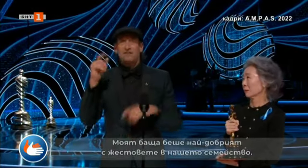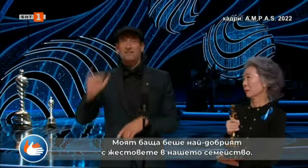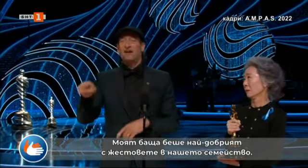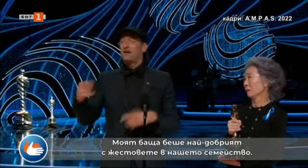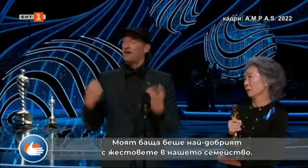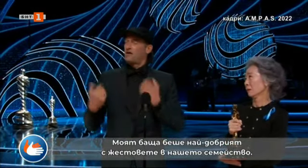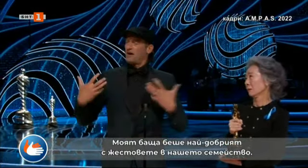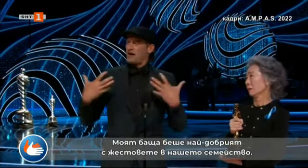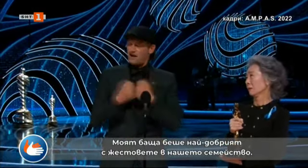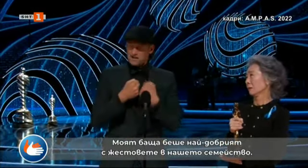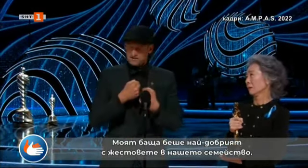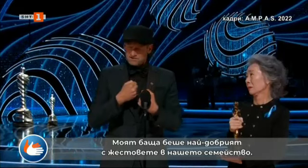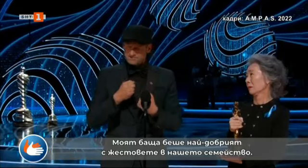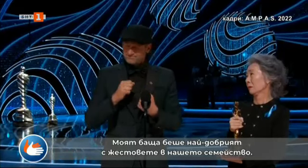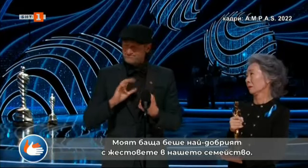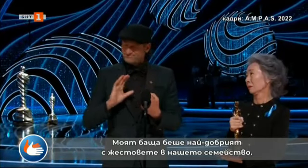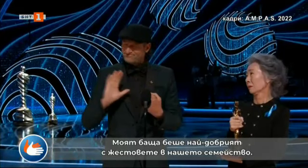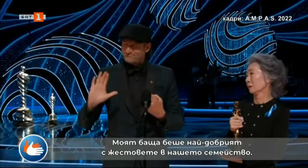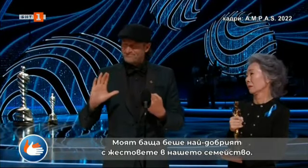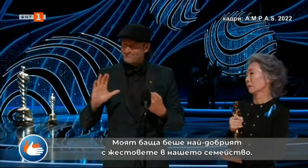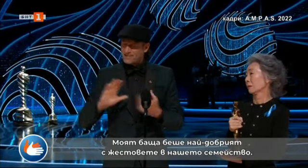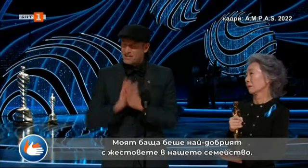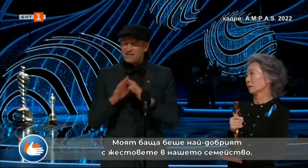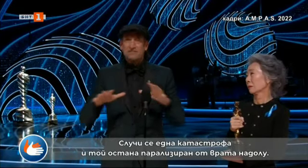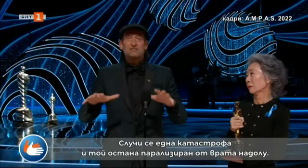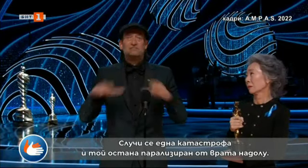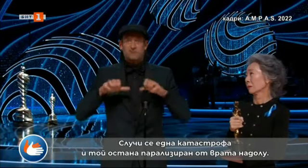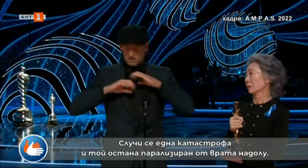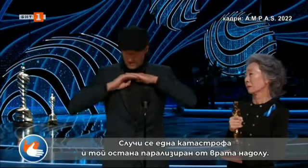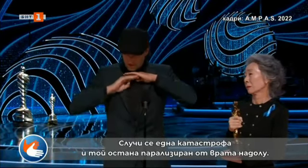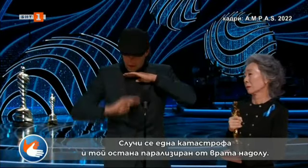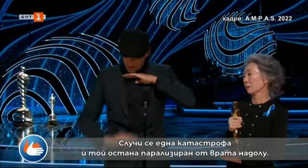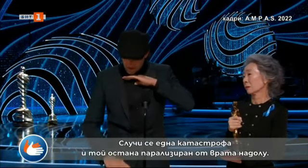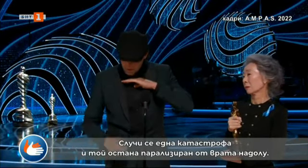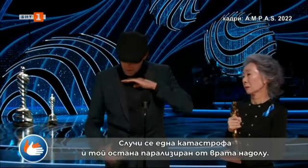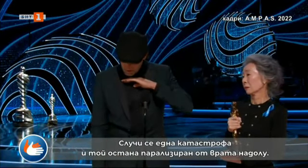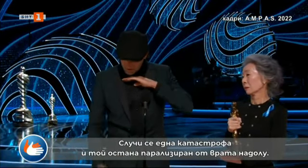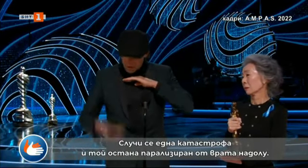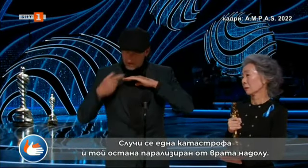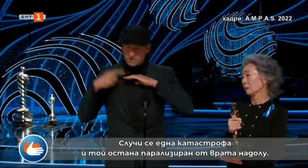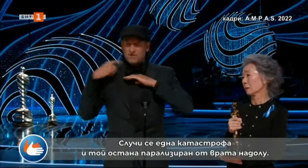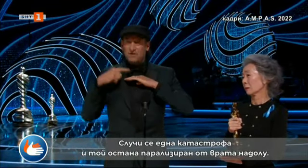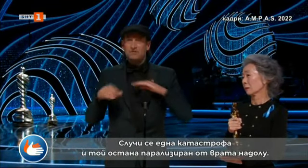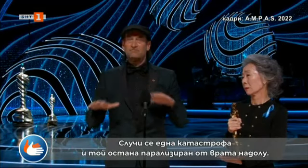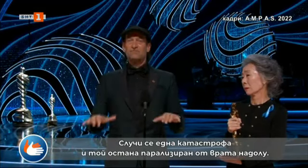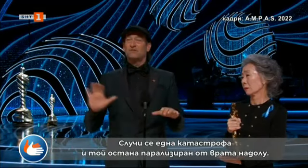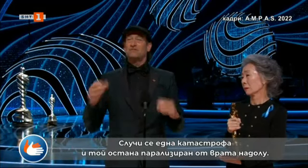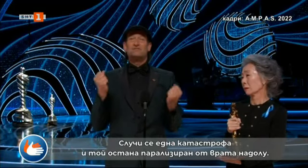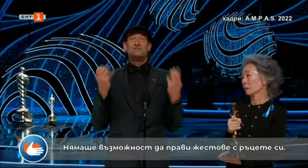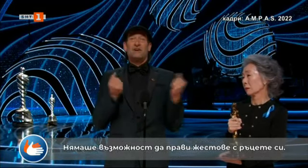Моят баща беше най-добрият с жестовете в нашето семейство, но се случи една катастрофа и той остана парализиран от врата надолу и